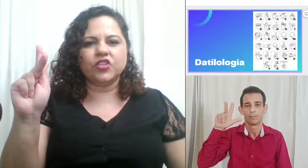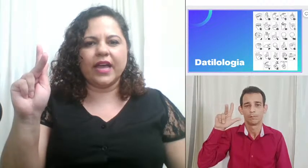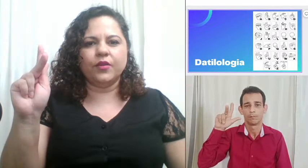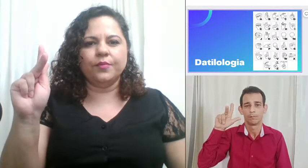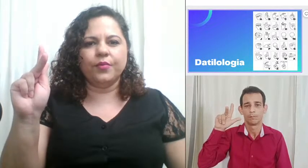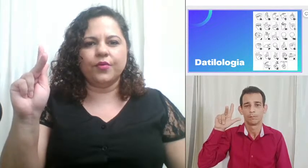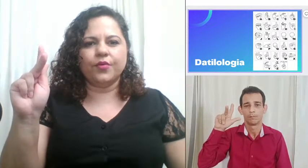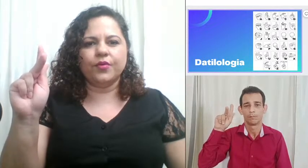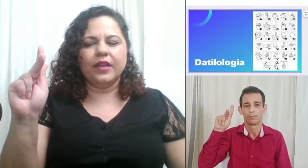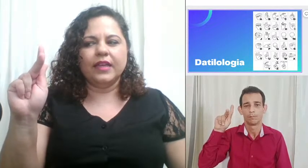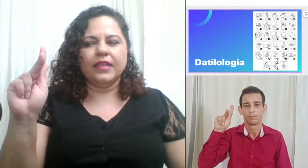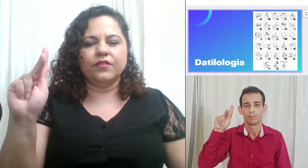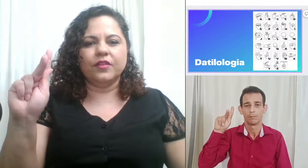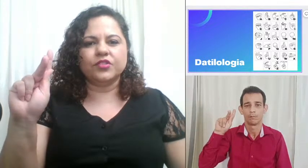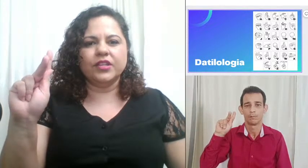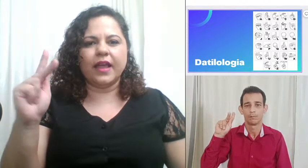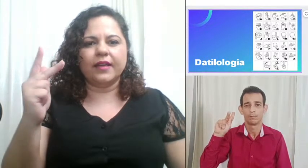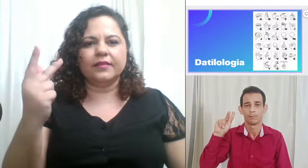cair um pouco e vamos girar